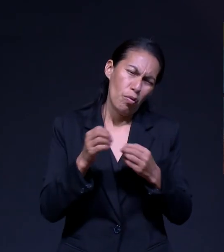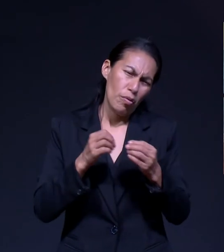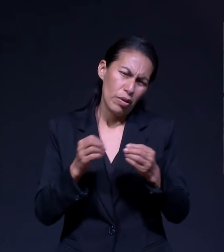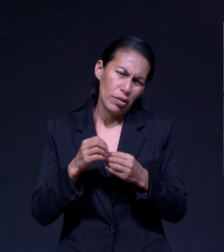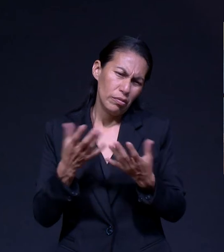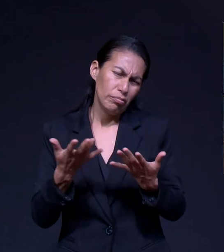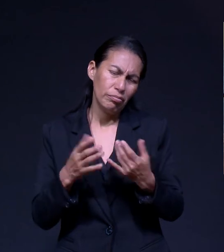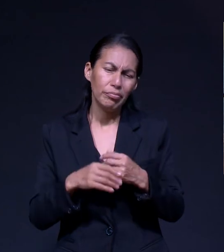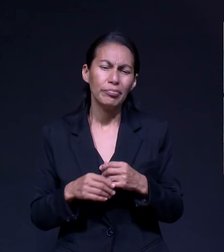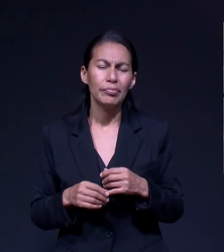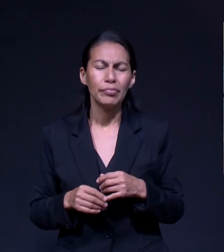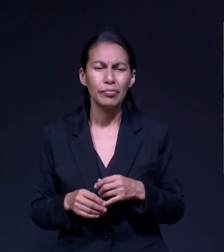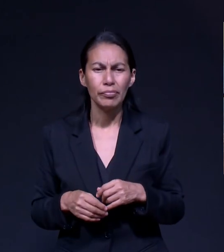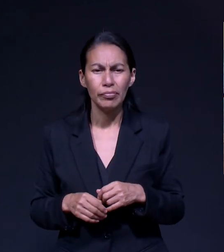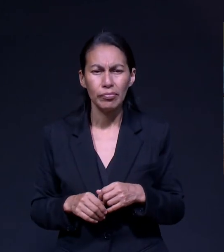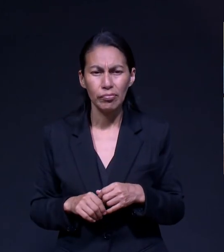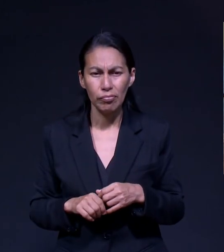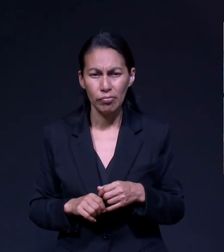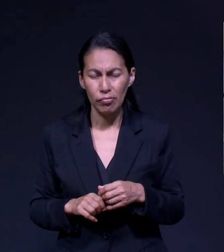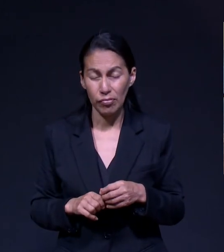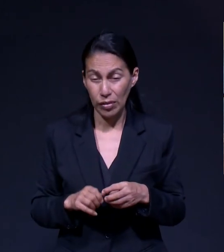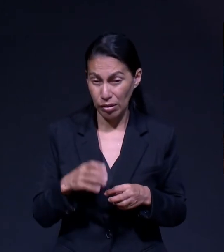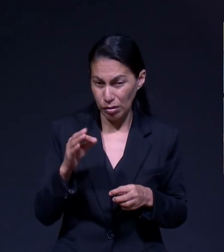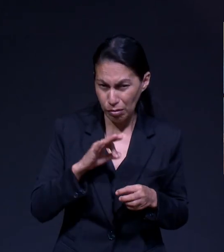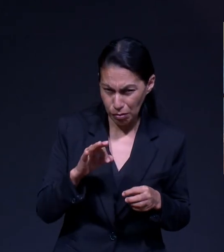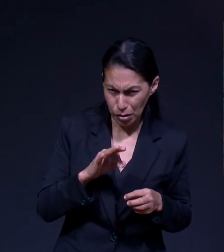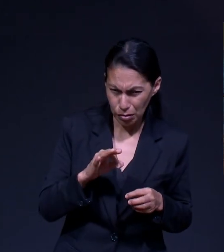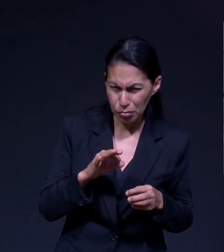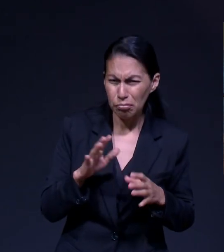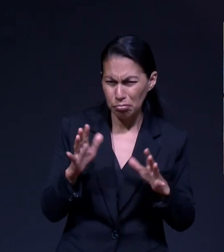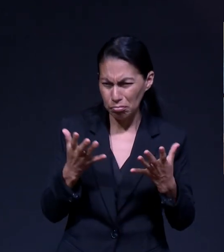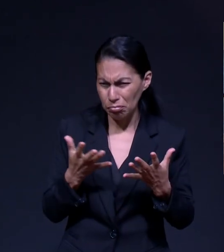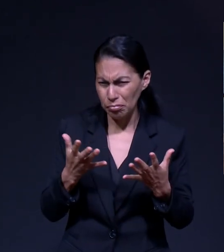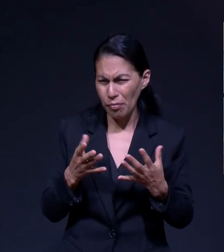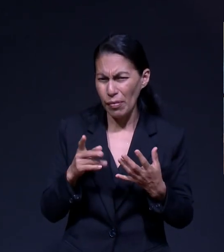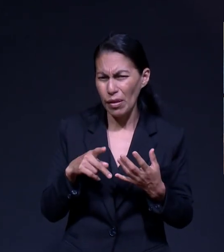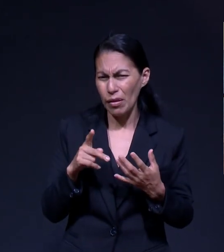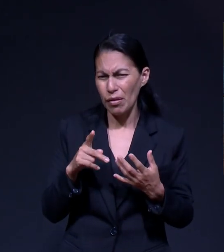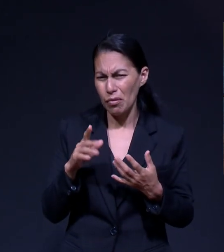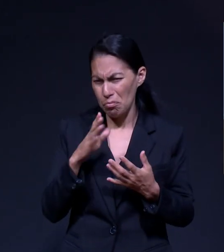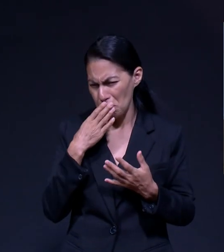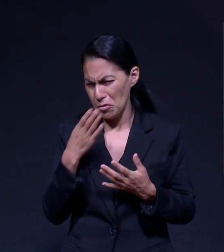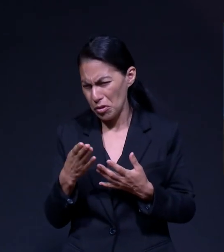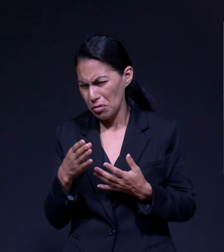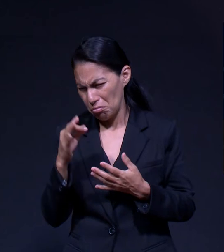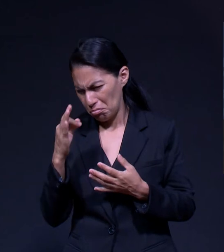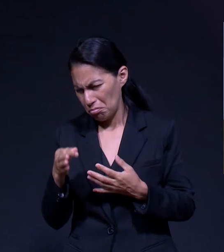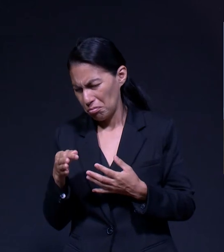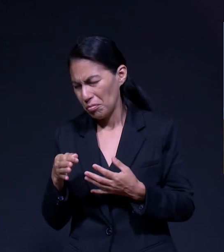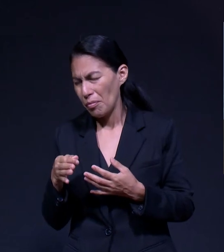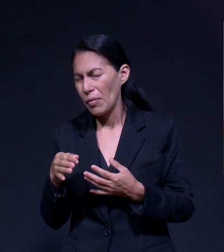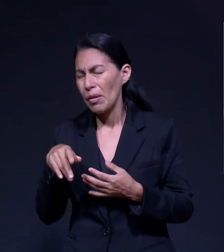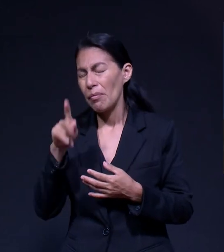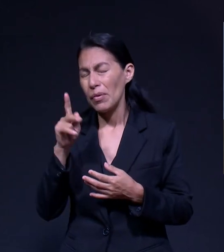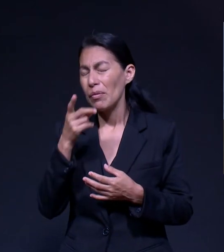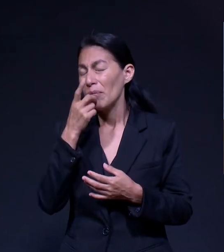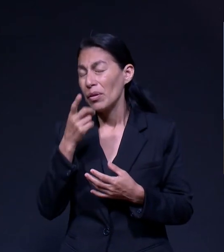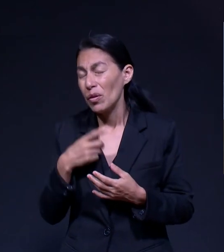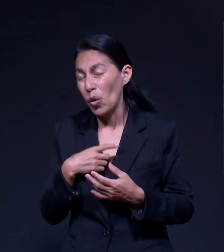Propuestas Estaba Completo El Trabajo Fue Aprobado Pero Mi Orientadora Asesora Me Dijo Tienes Que Buscar